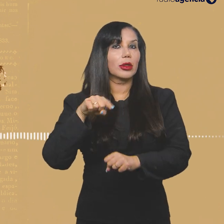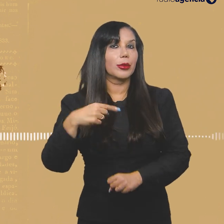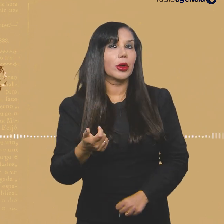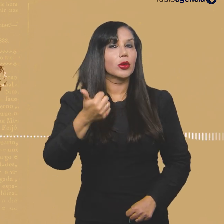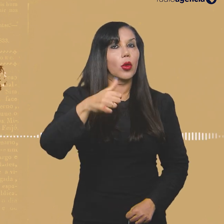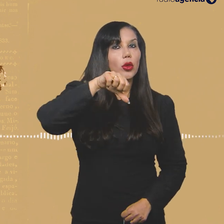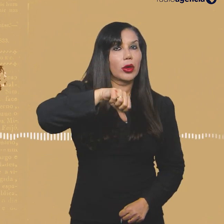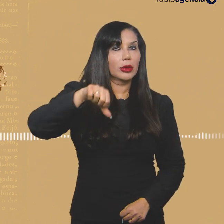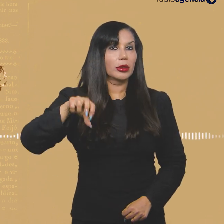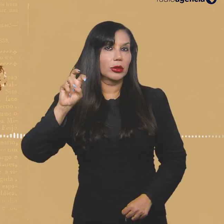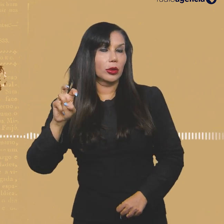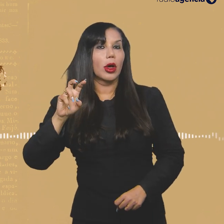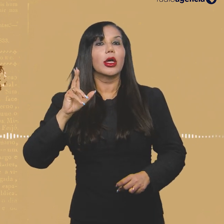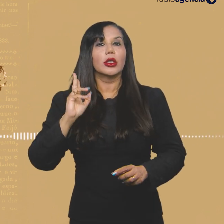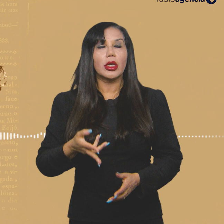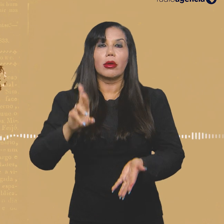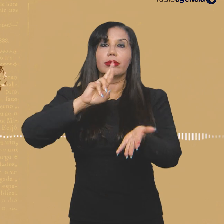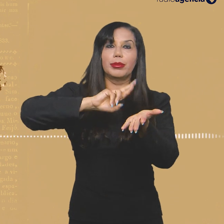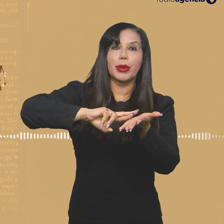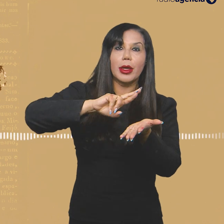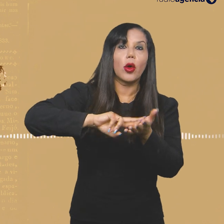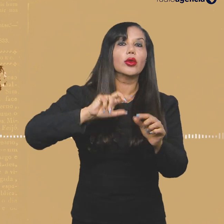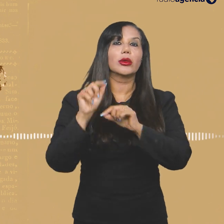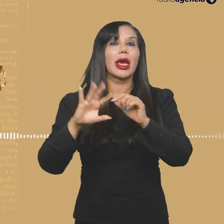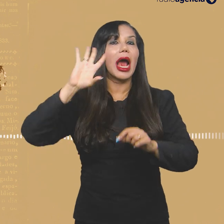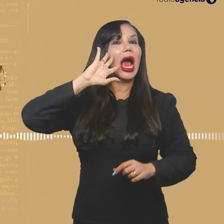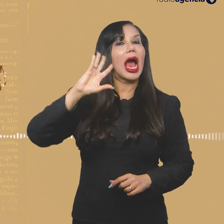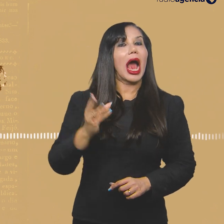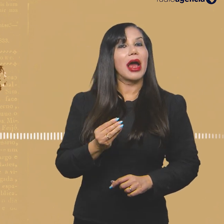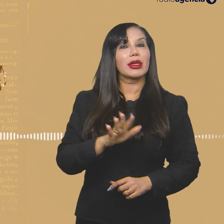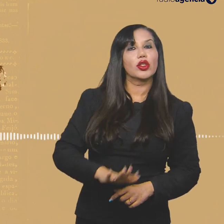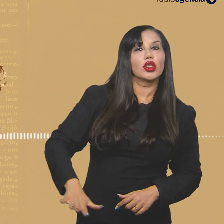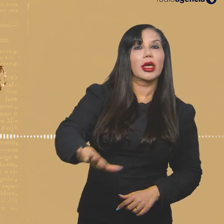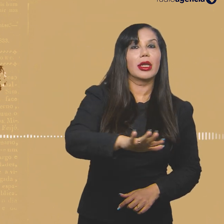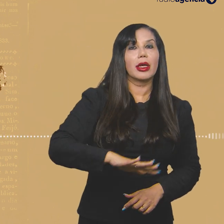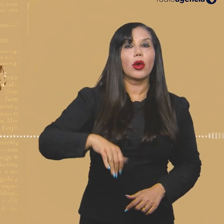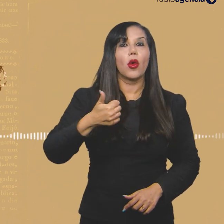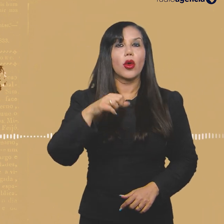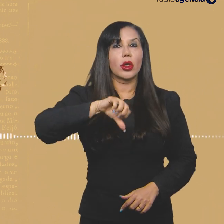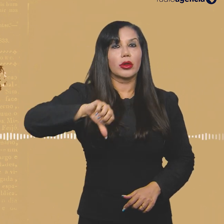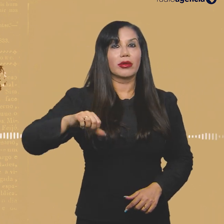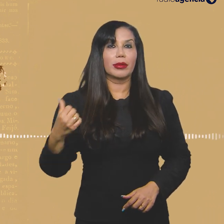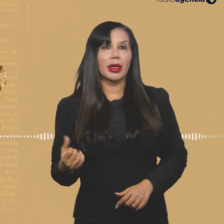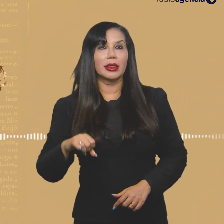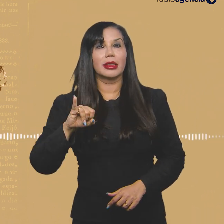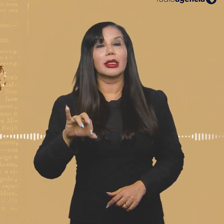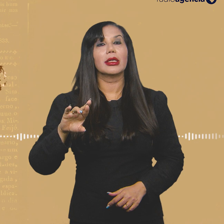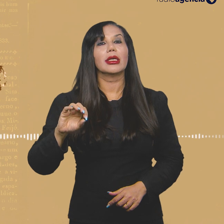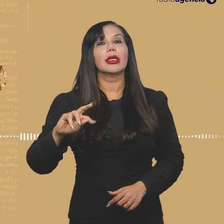Dez anos depois, em 1995, foi lançado o periódico África Gerais. E em